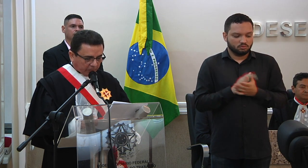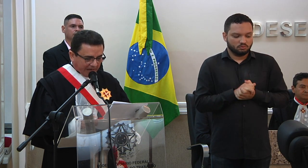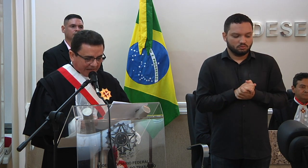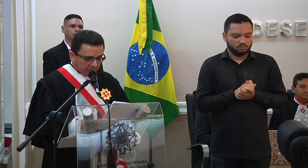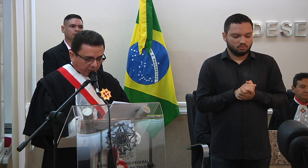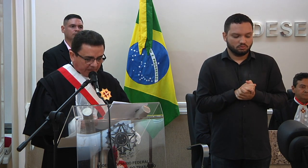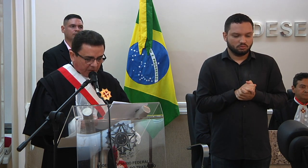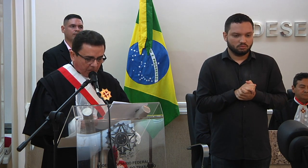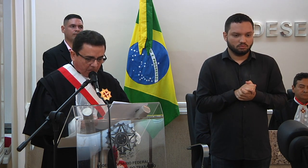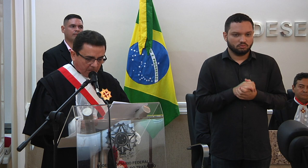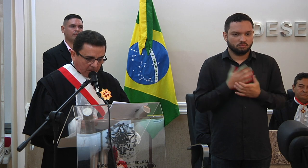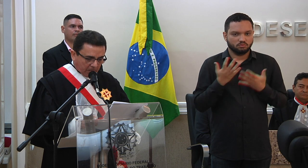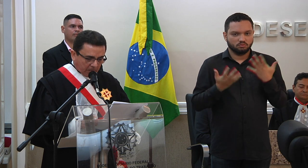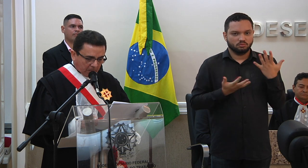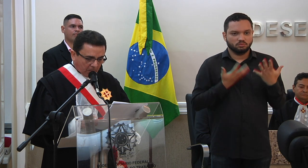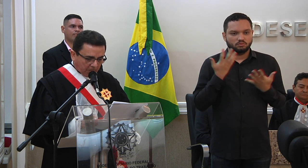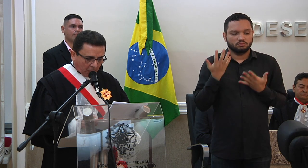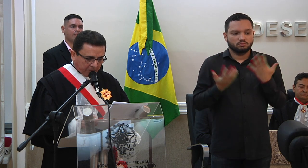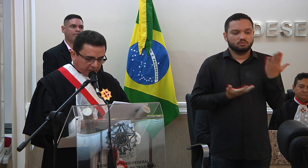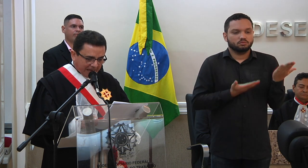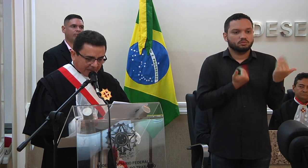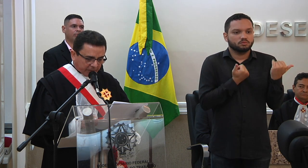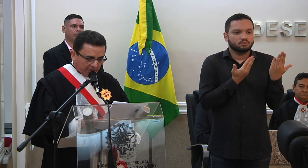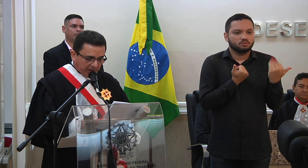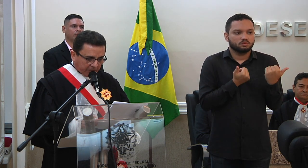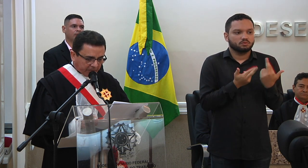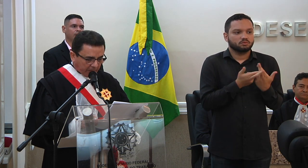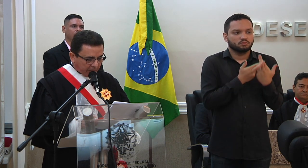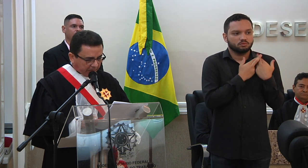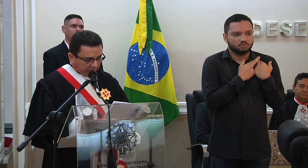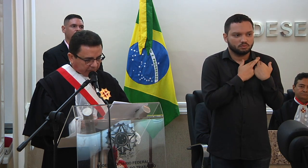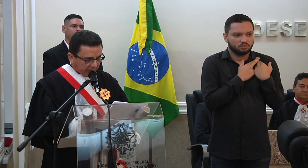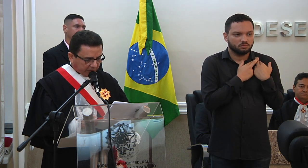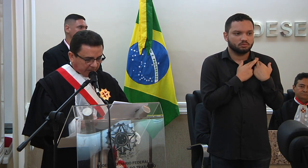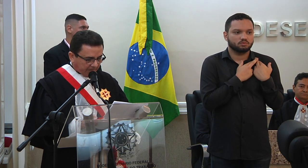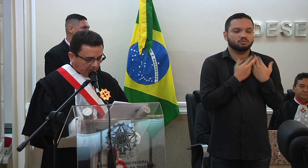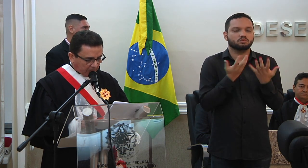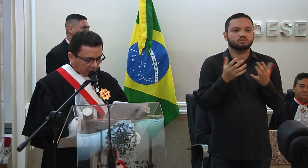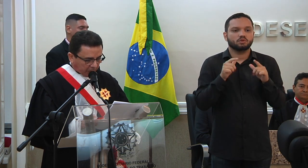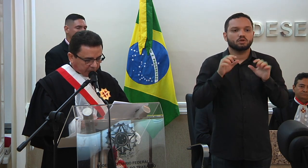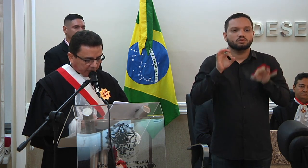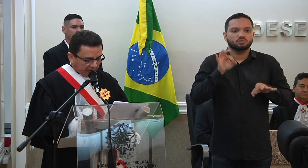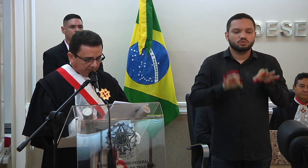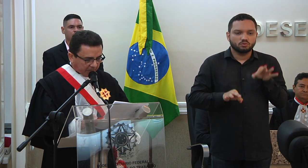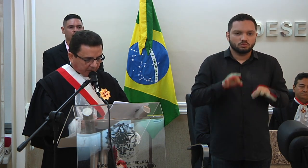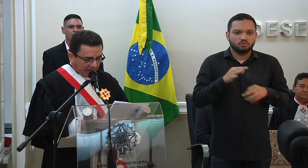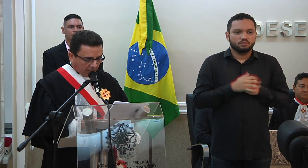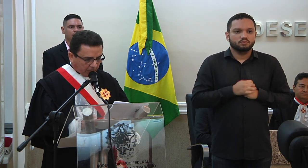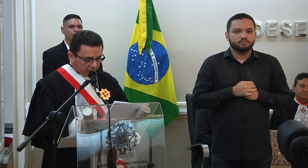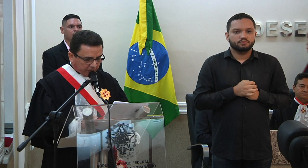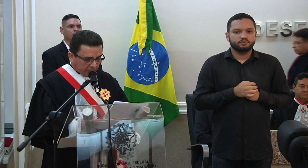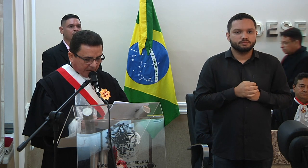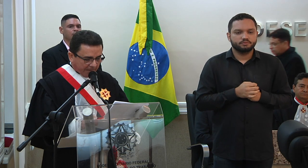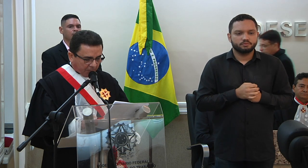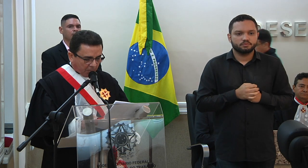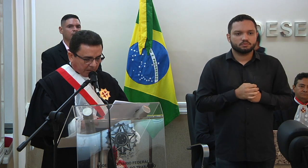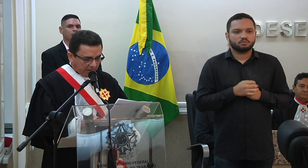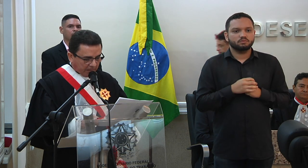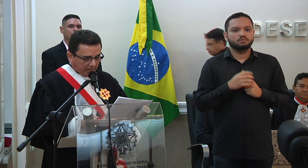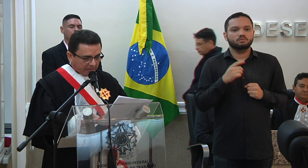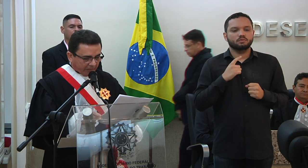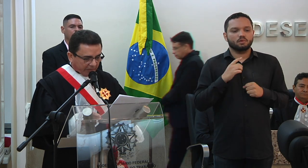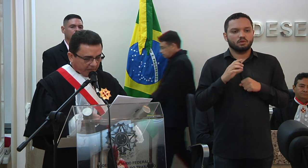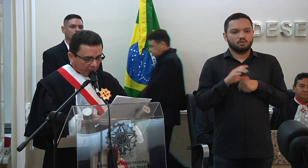com entusiasmo juvenil, compromissados em bem distribuir a justiça sob os distames da Constituição da